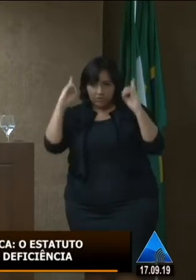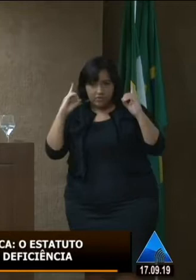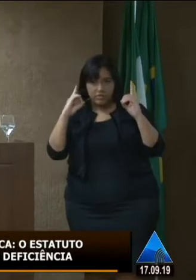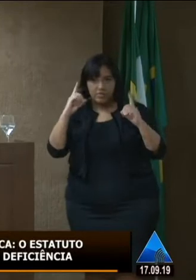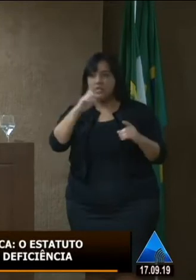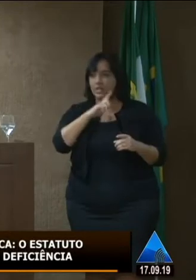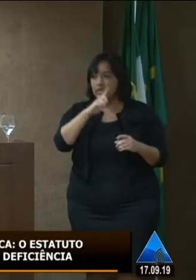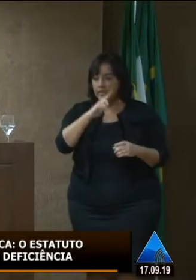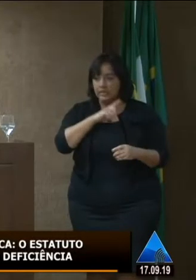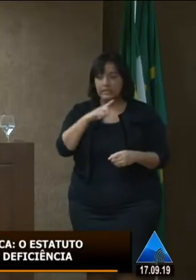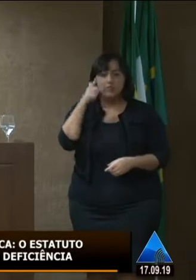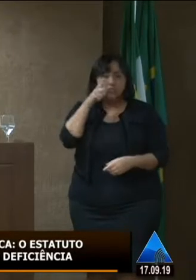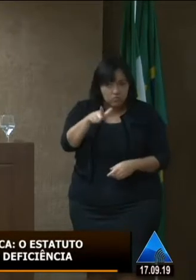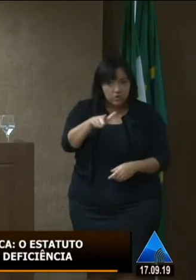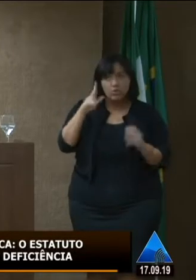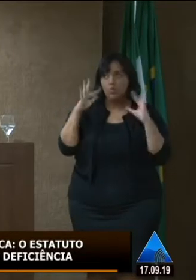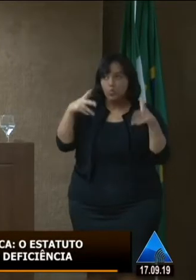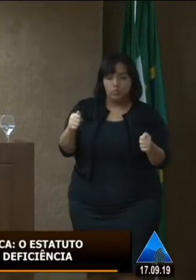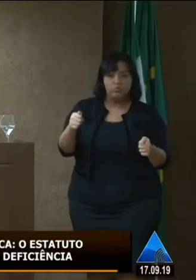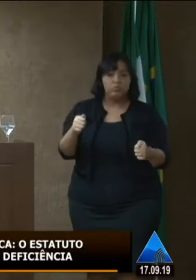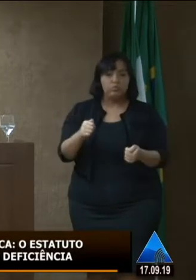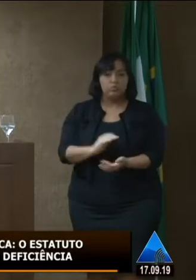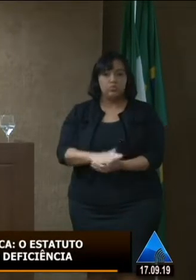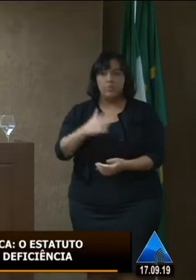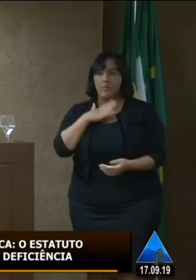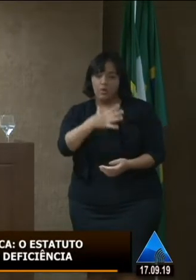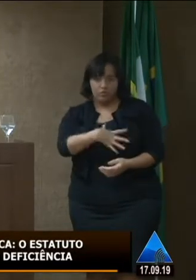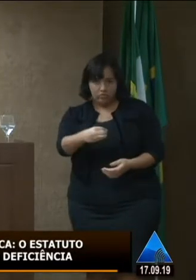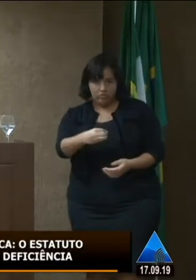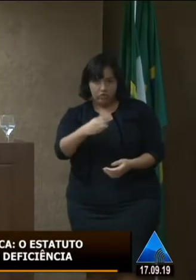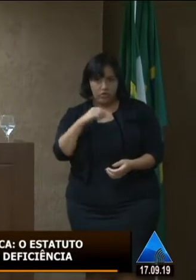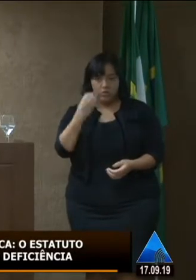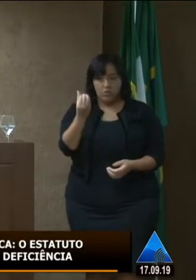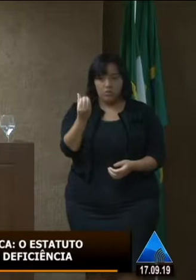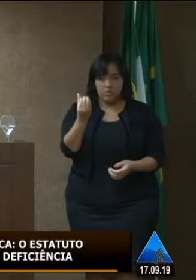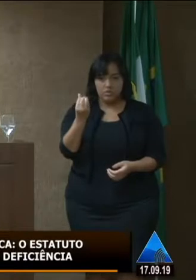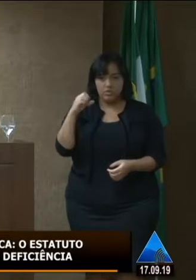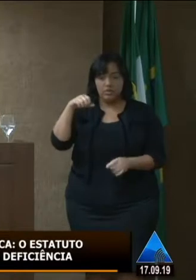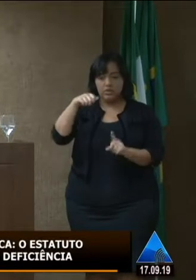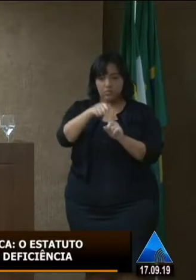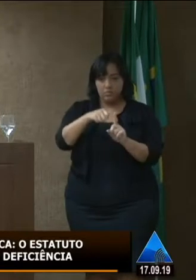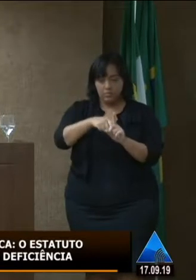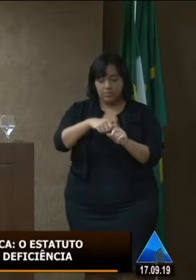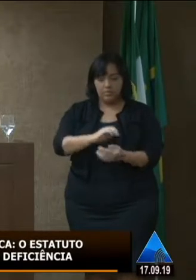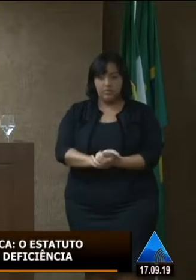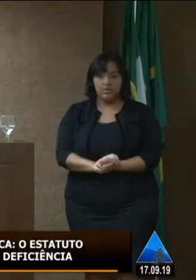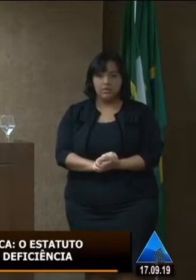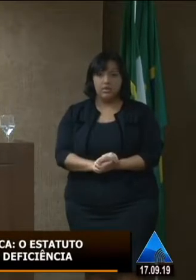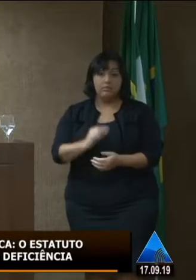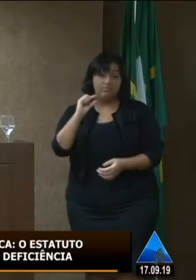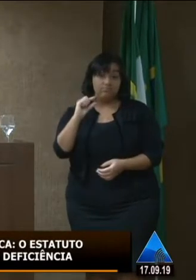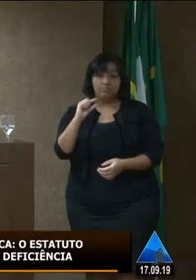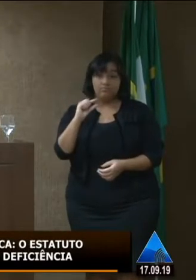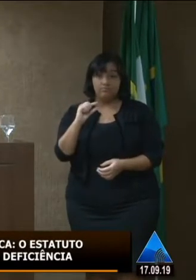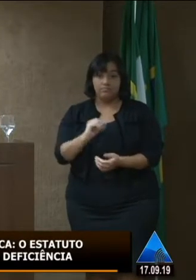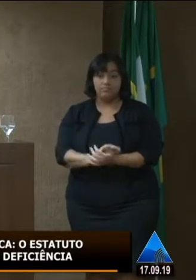sim porque não meu filho teve com seis meses de vida foi o máximo de vida que ele tinha